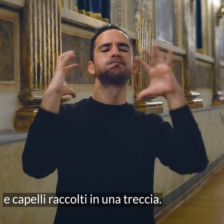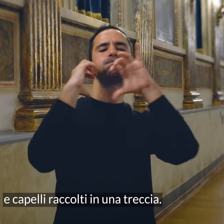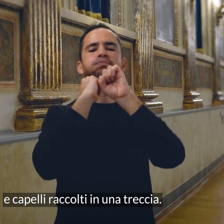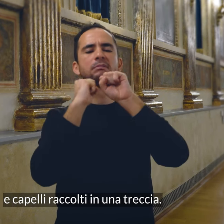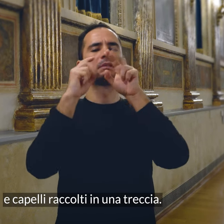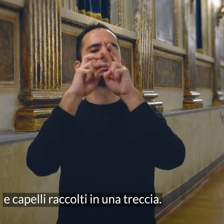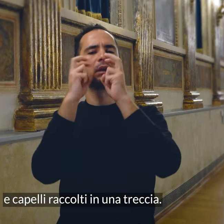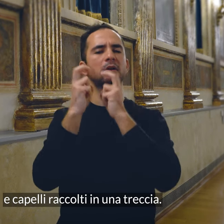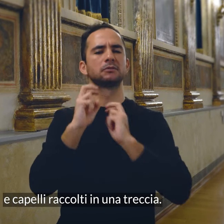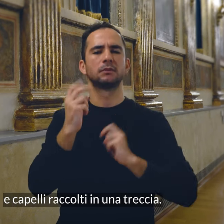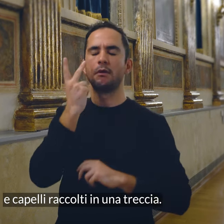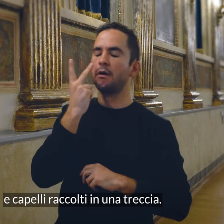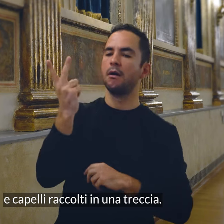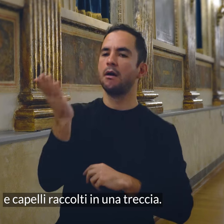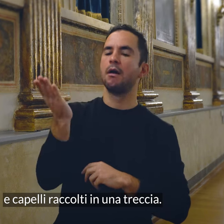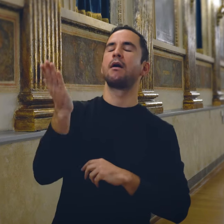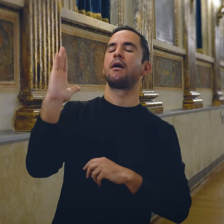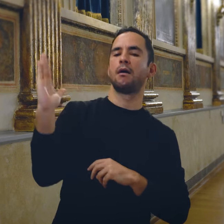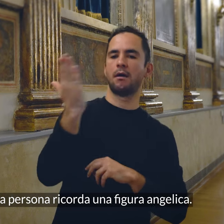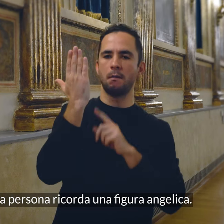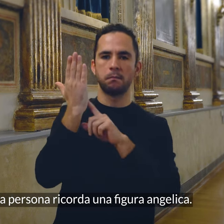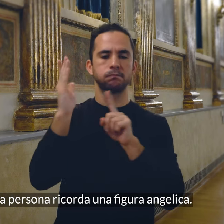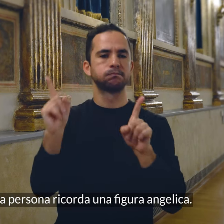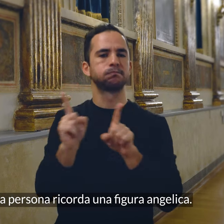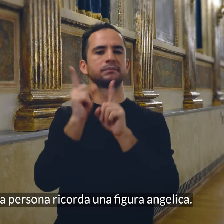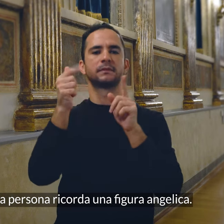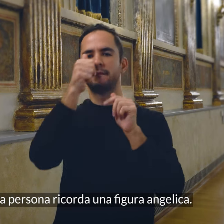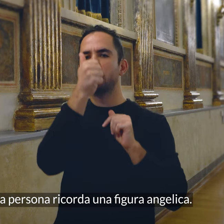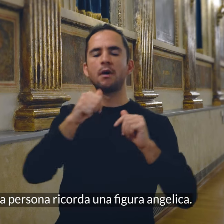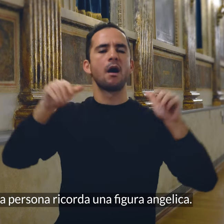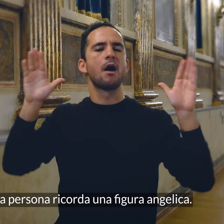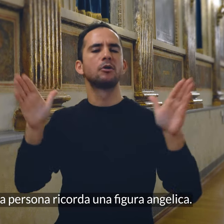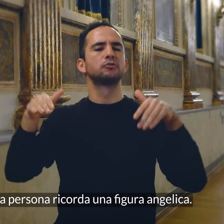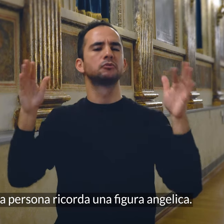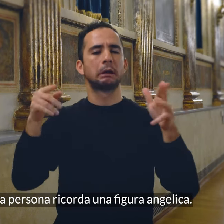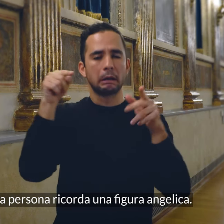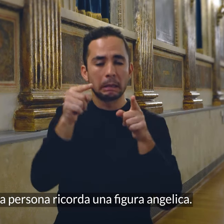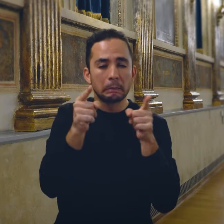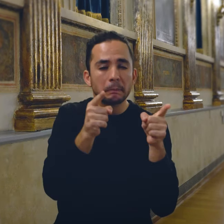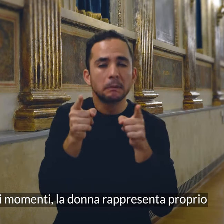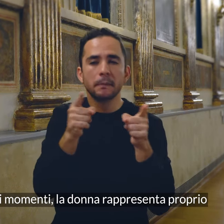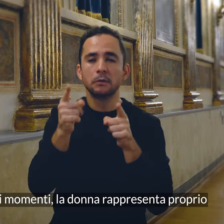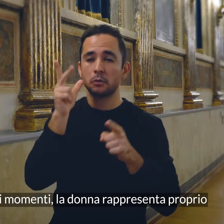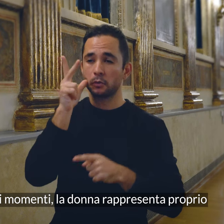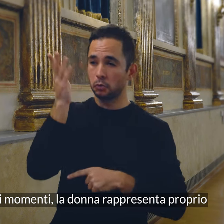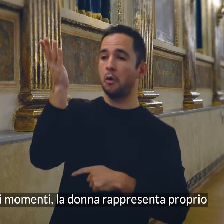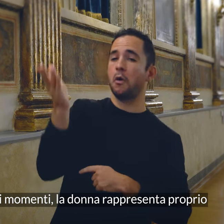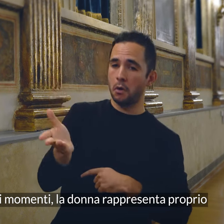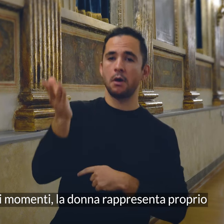capelli raccolti in una treccia. La sua persona ricorda una figura angelica. In alcuni momenti, la